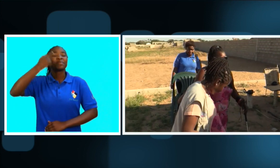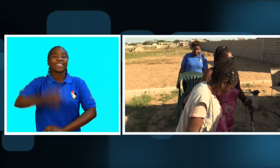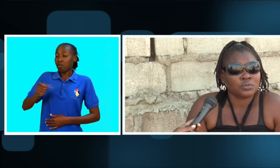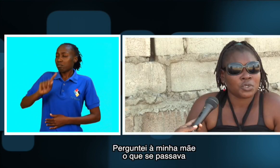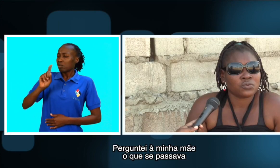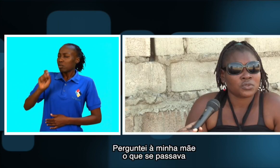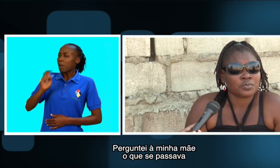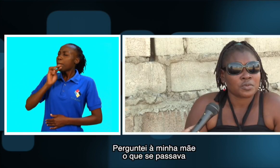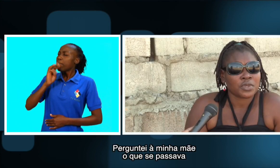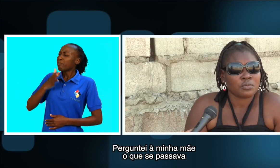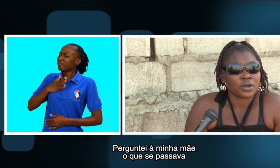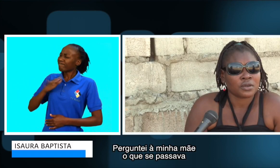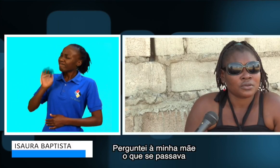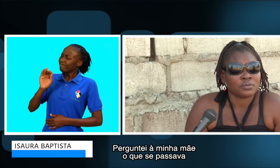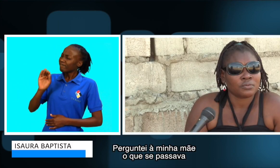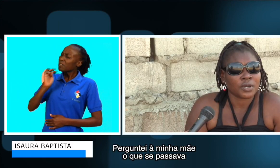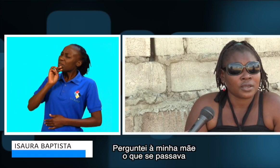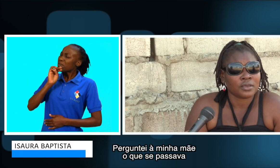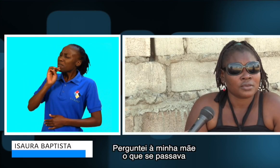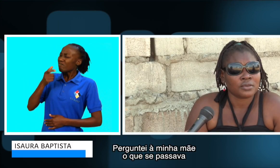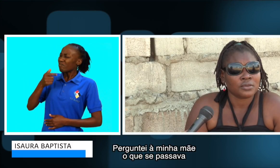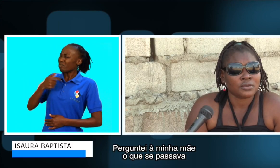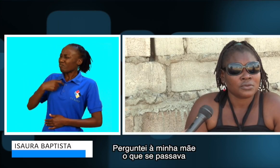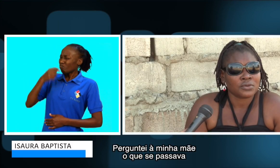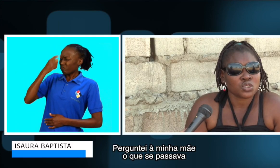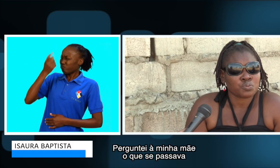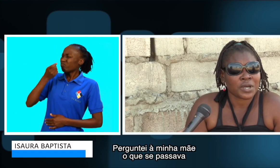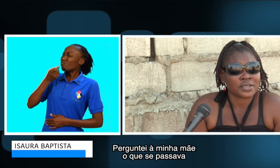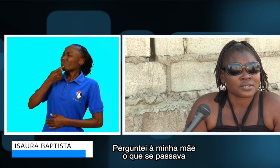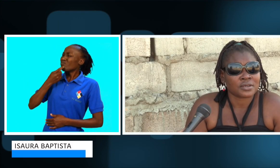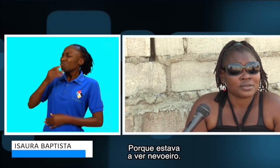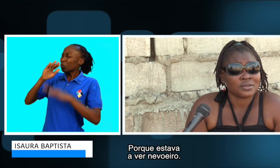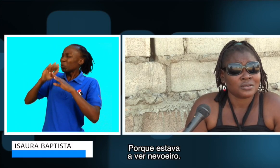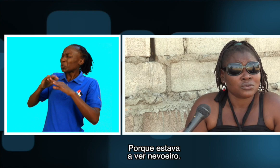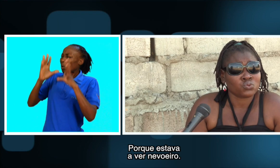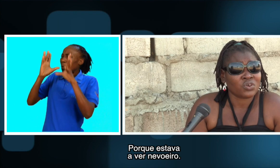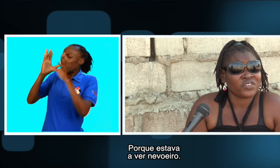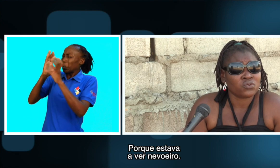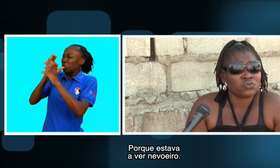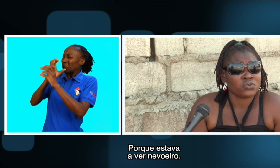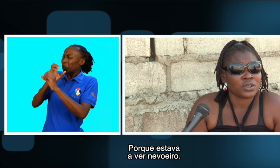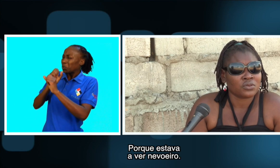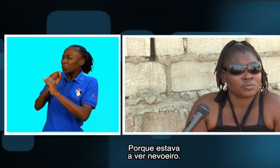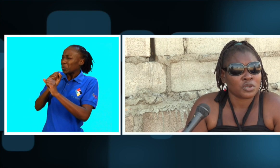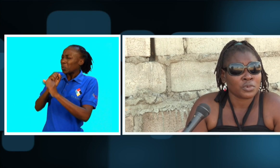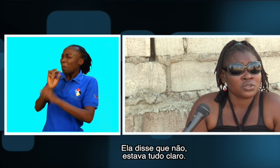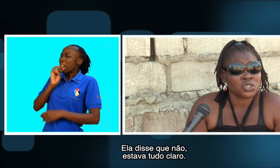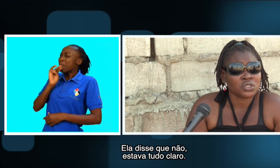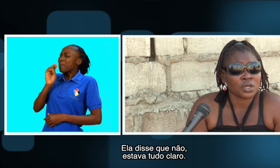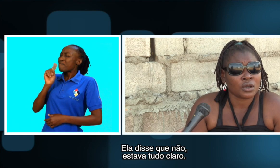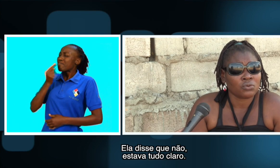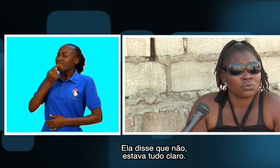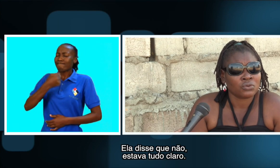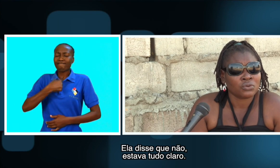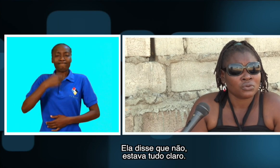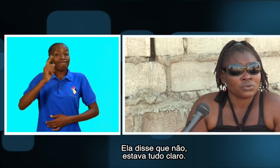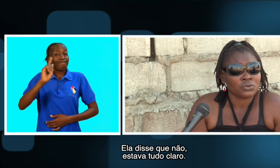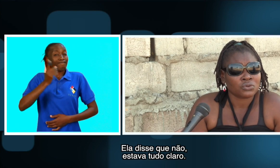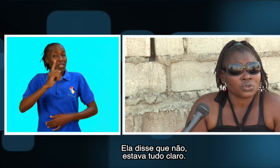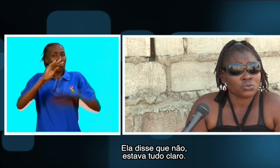Eu perguntei para minha mãe, mãe, o que isso passa? Eu estou a ver no voeiro. Ela me diz não. Está